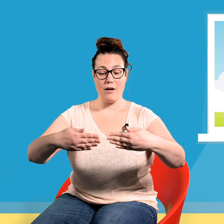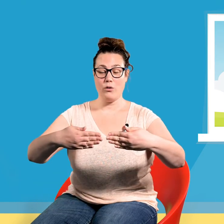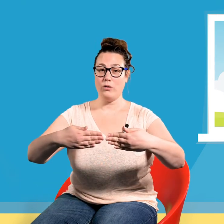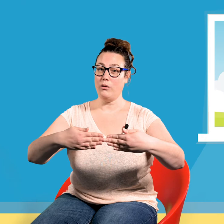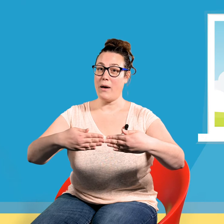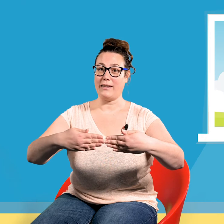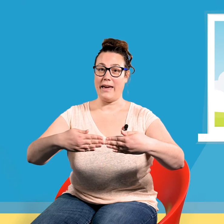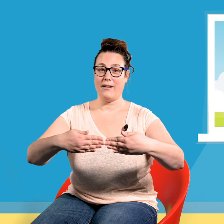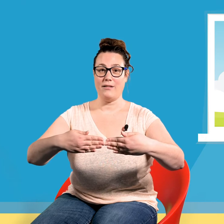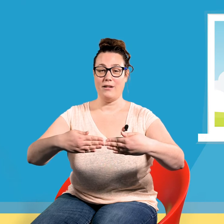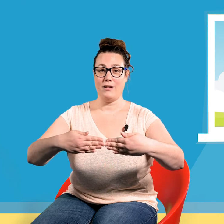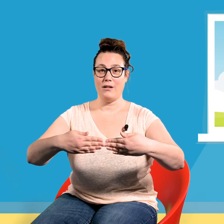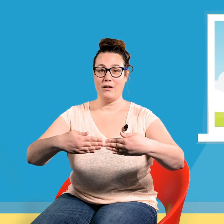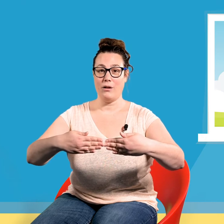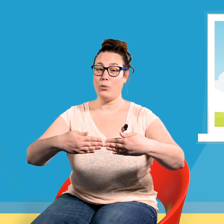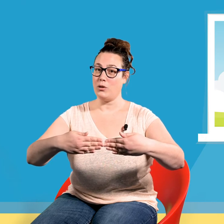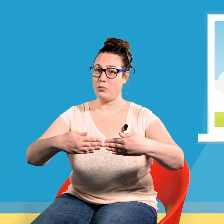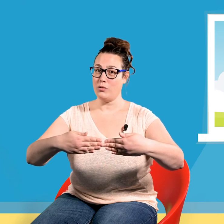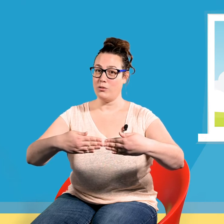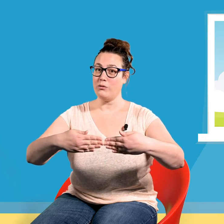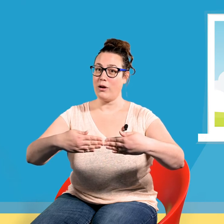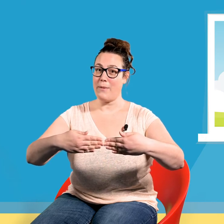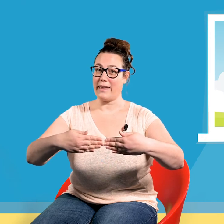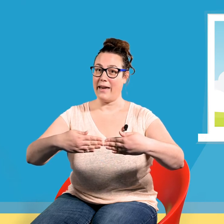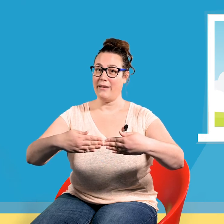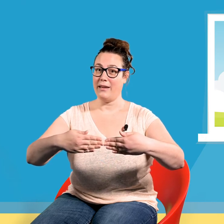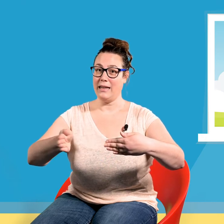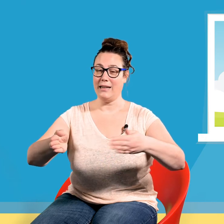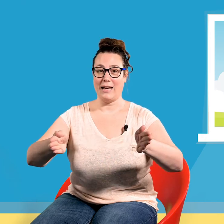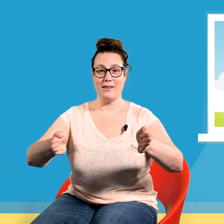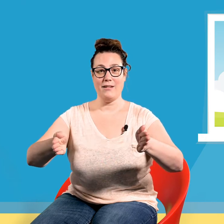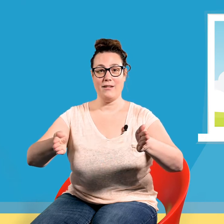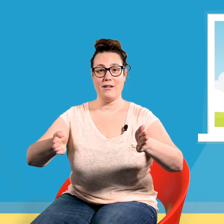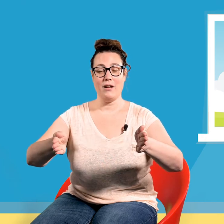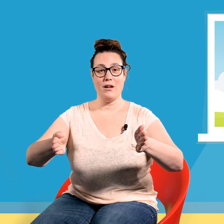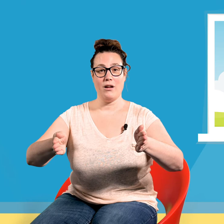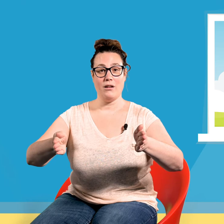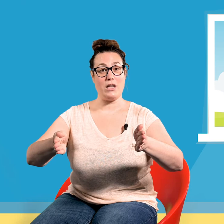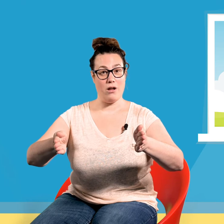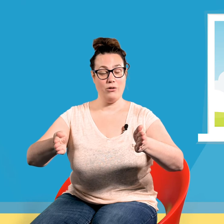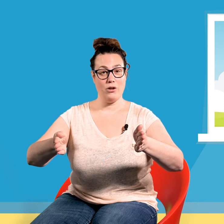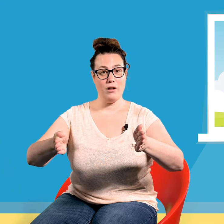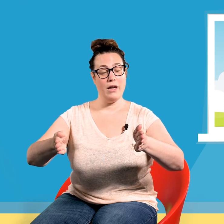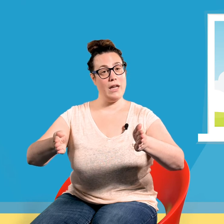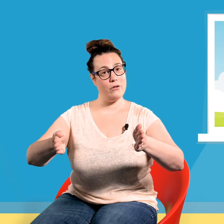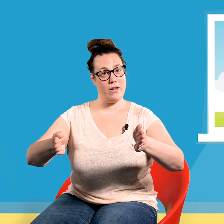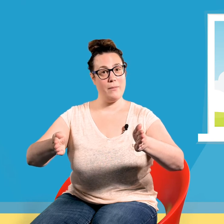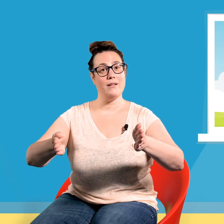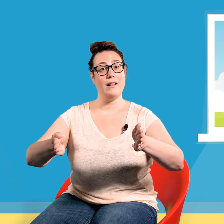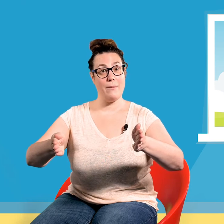une barrière, petit pouce ouvre la barrière, il entre et referme la